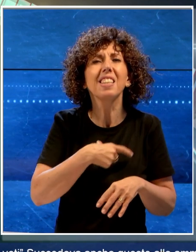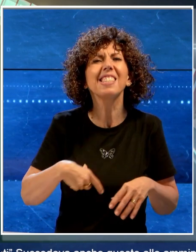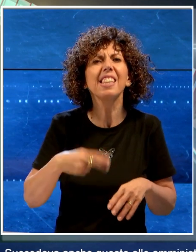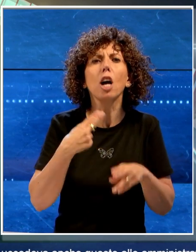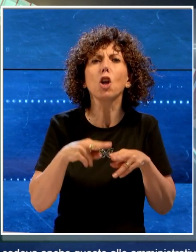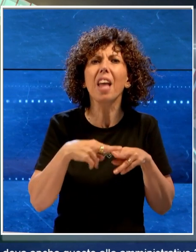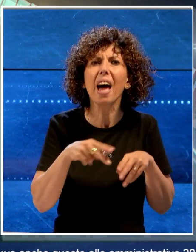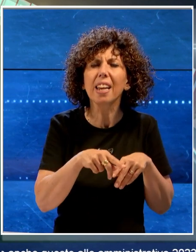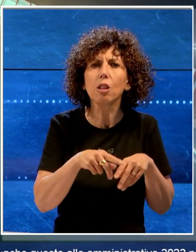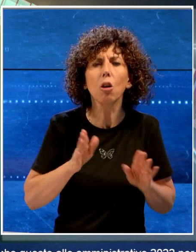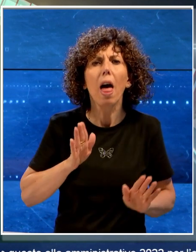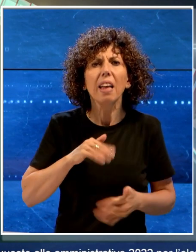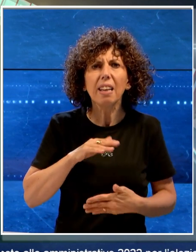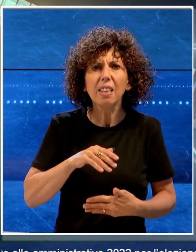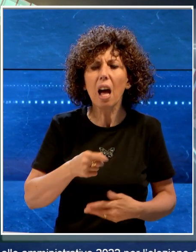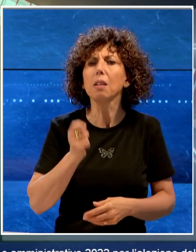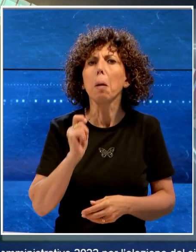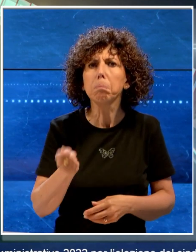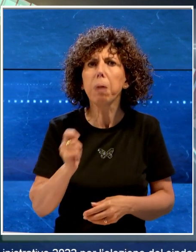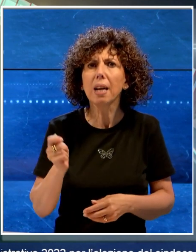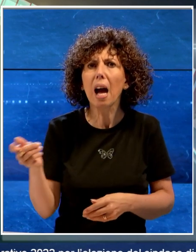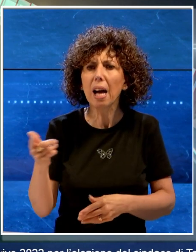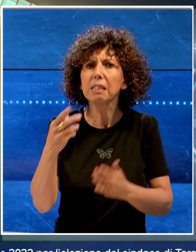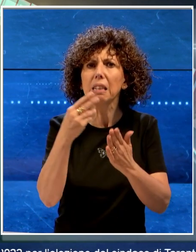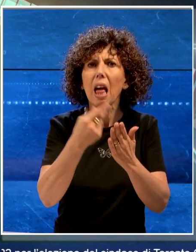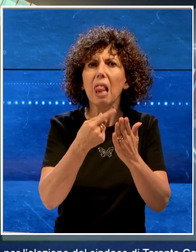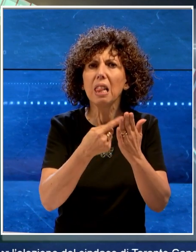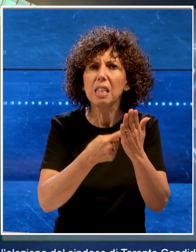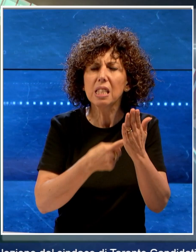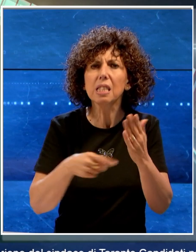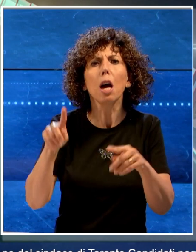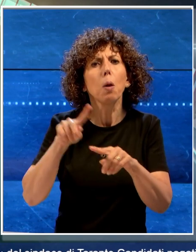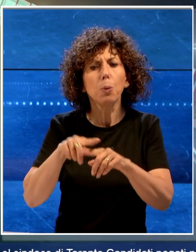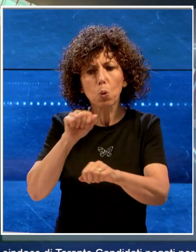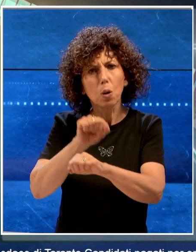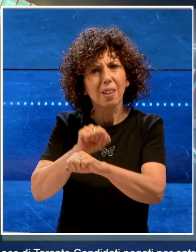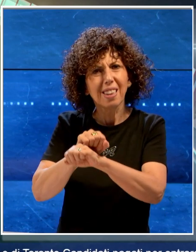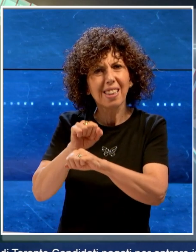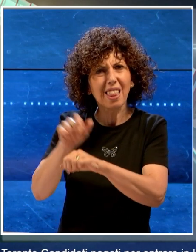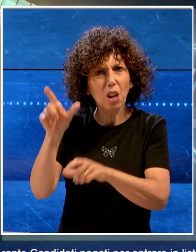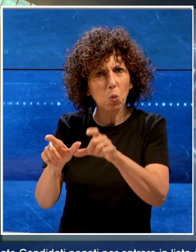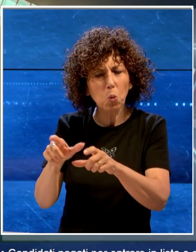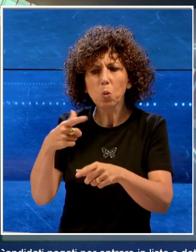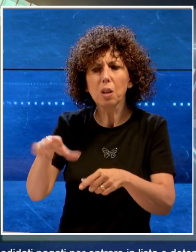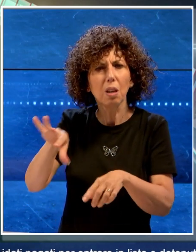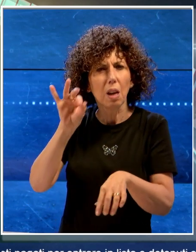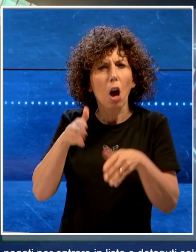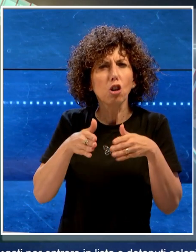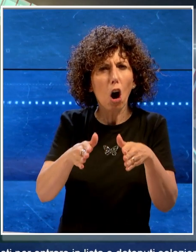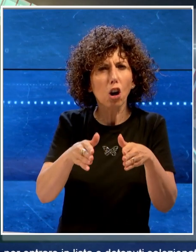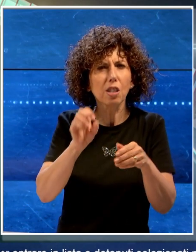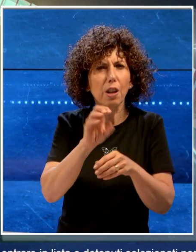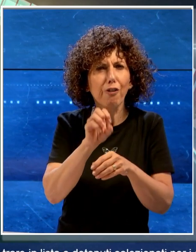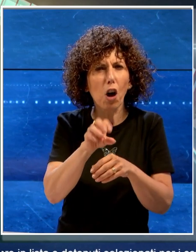Taranto. Candidati pagati per entrare in lista e detenuti selezionati per i corsi di formazione